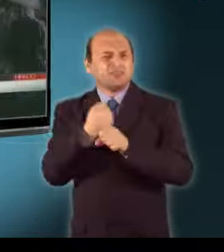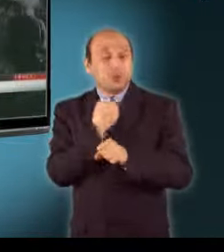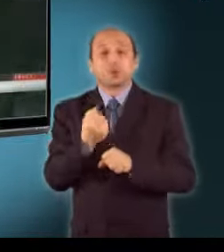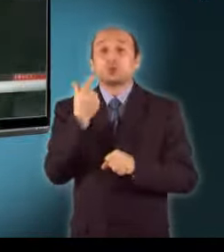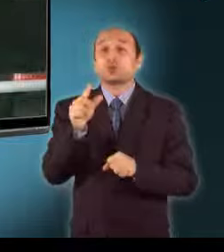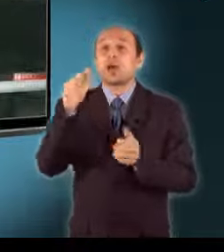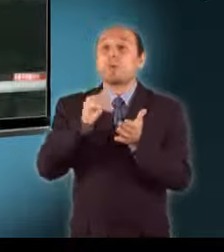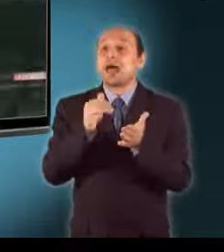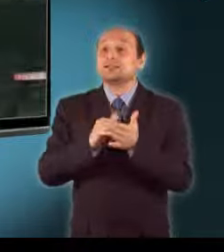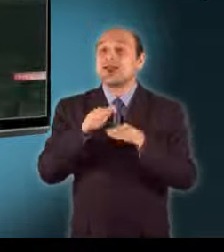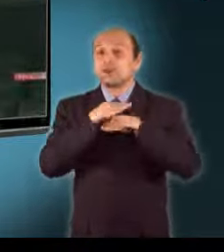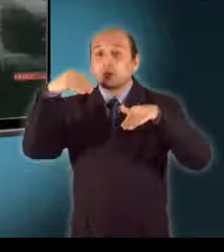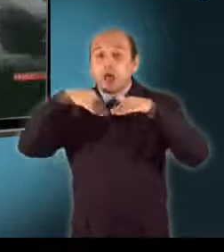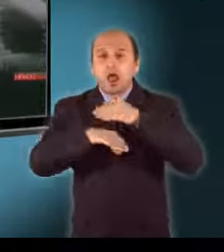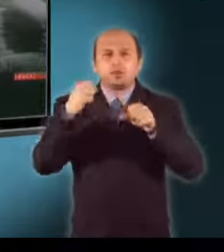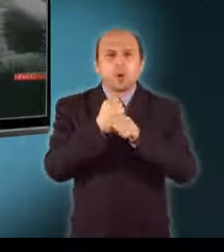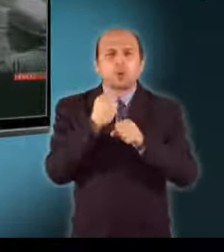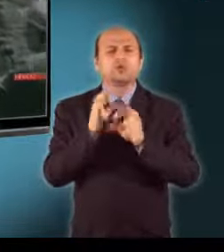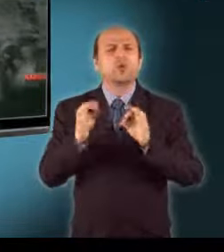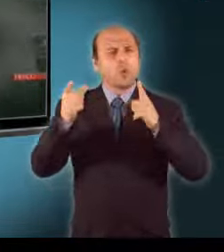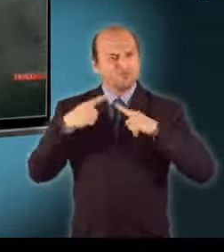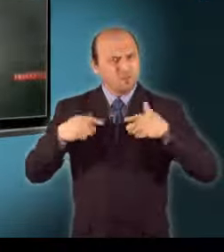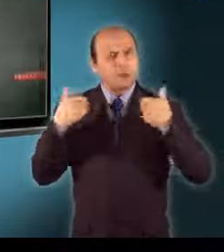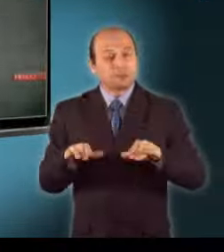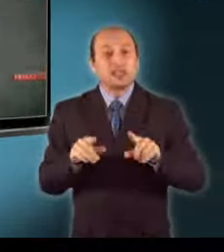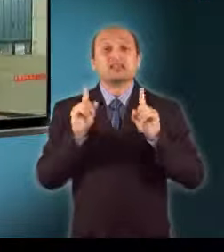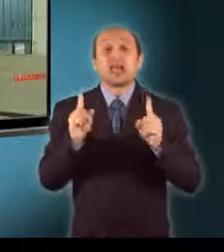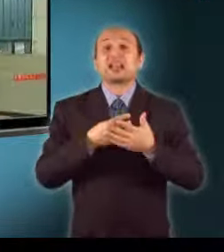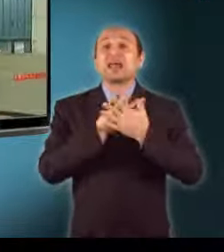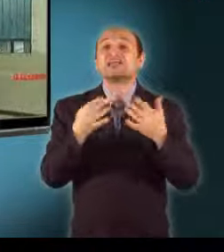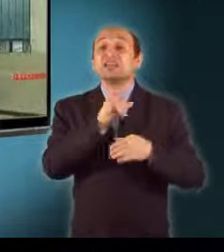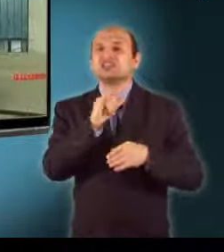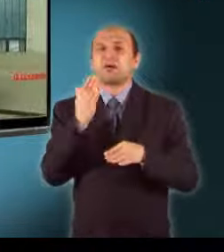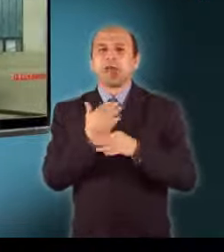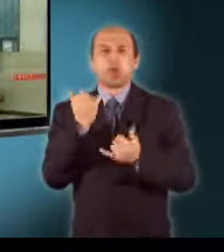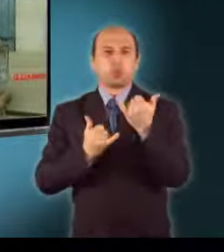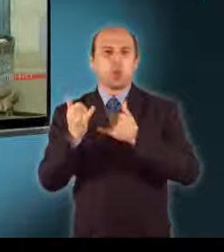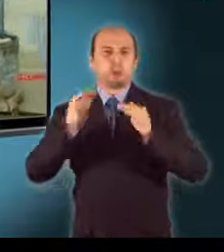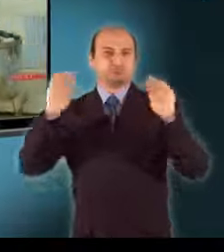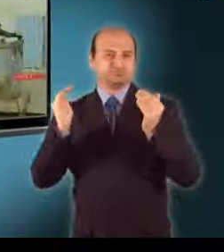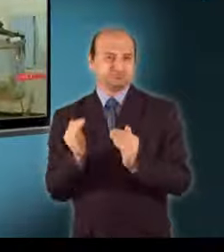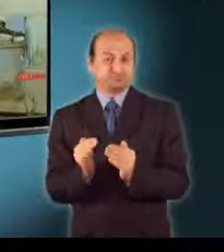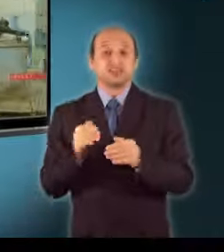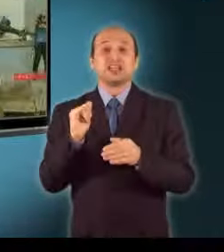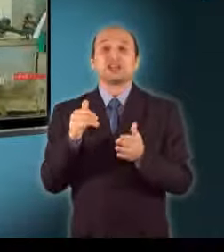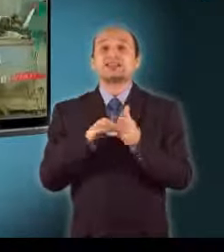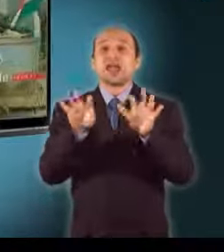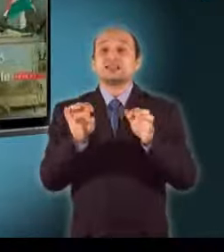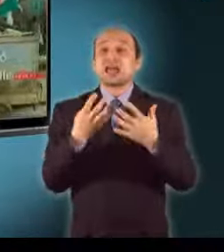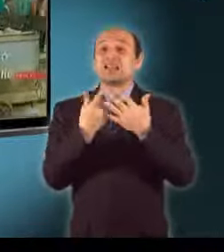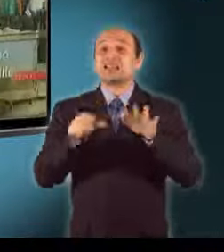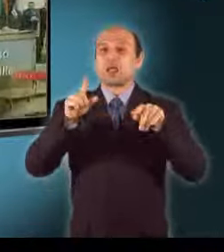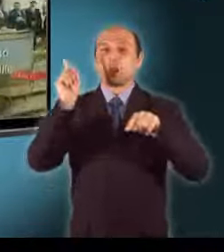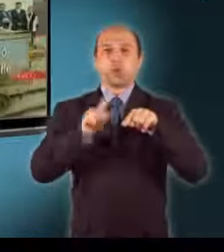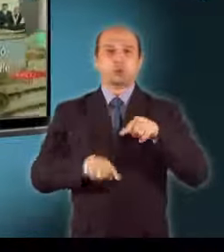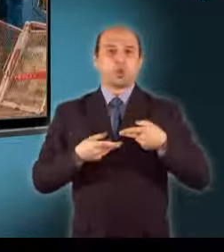föld alatt. A 90-es években azonban gazdaságtalanná vált a kitermelés. Az utolsó uránércelteli csillét 97. szeptemberében